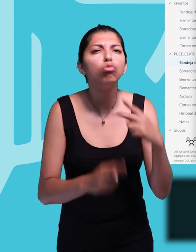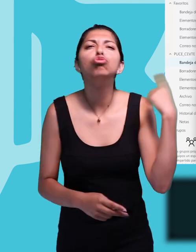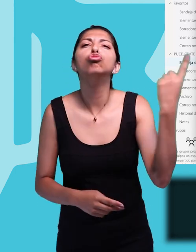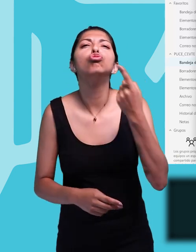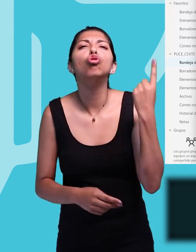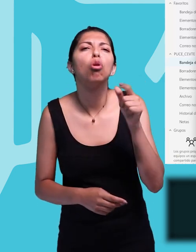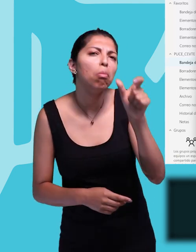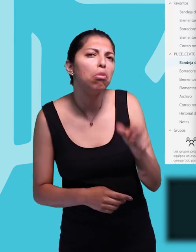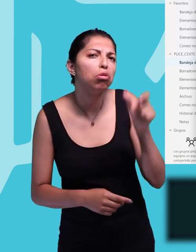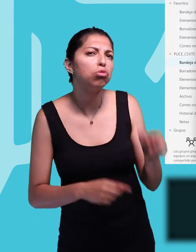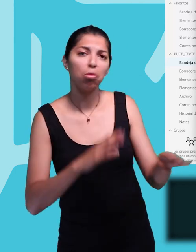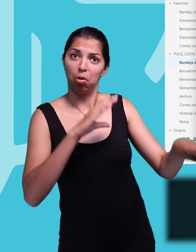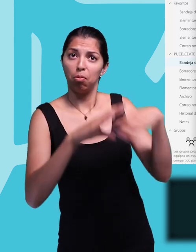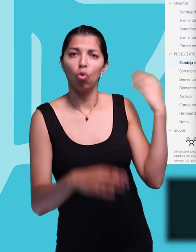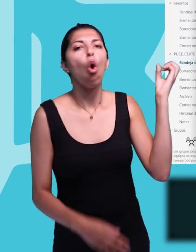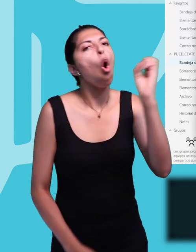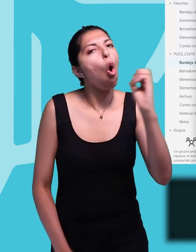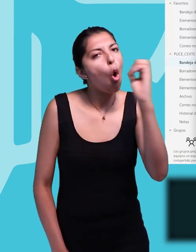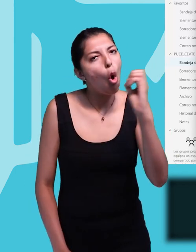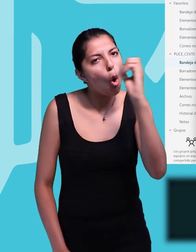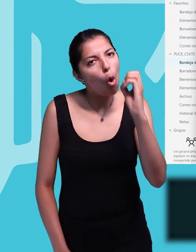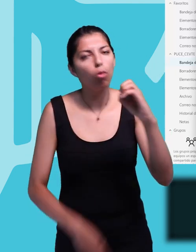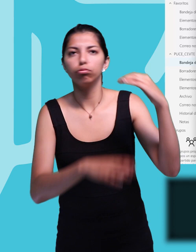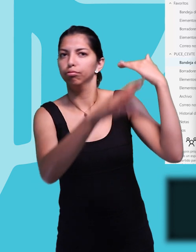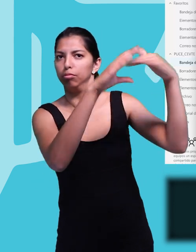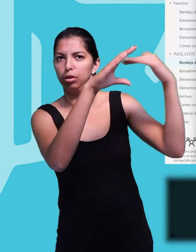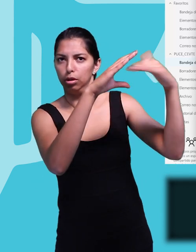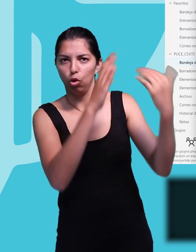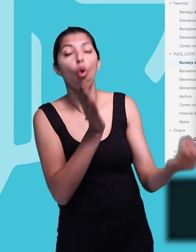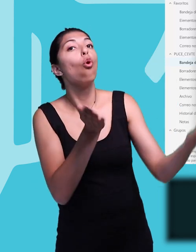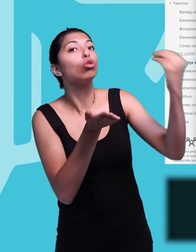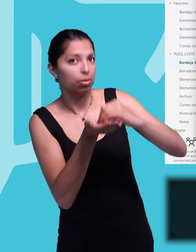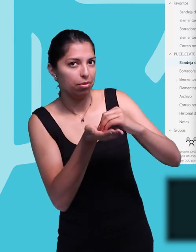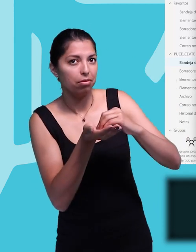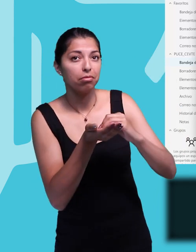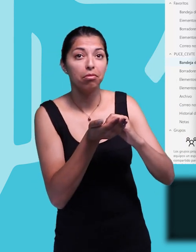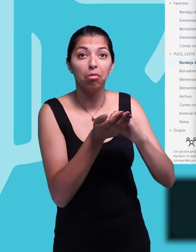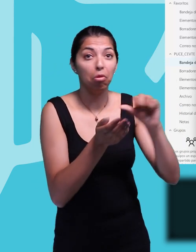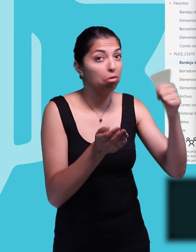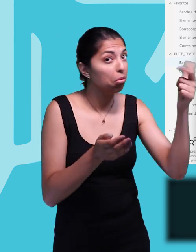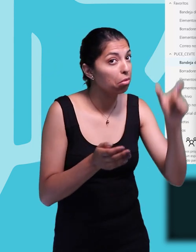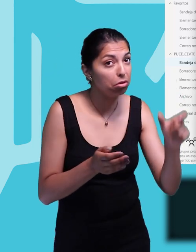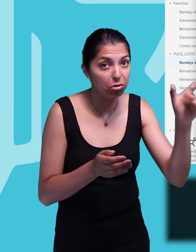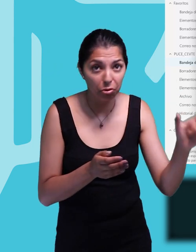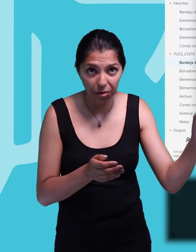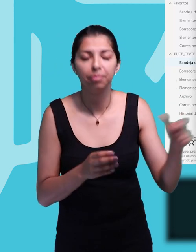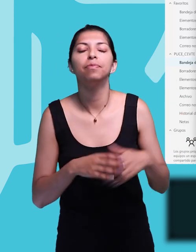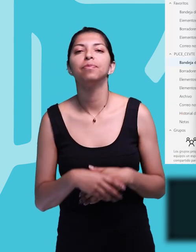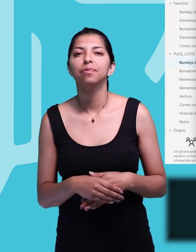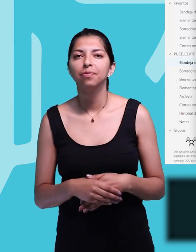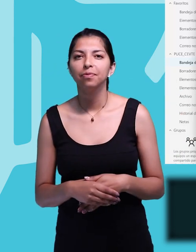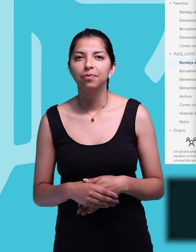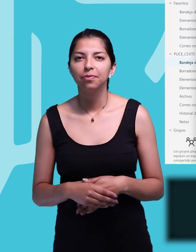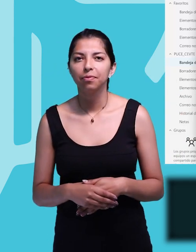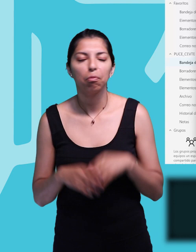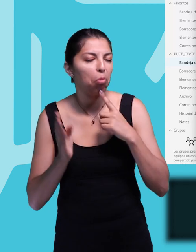remitente del correo electrónico o reenviar. En este caso voy a poner reenviar. Donde podemos reenviar el